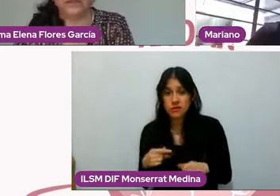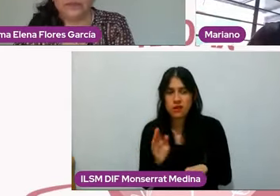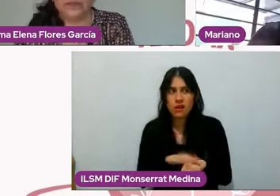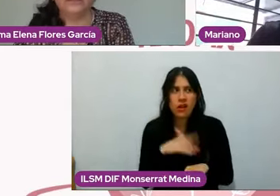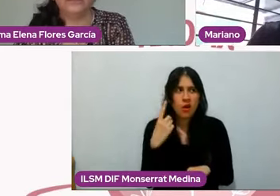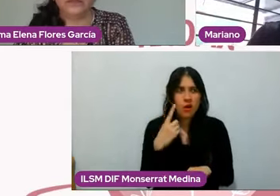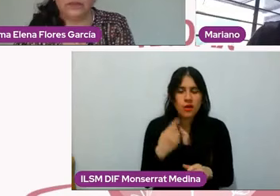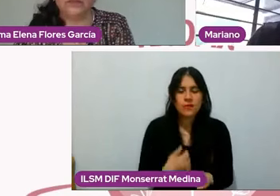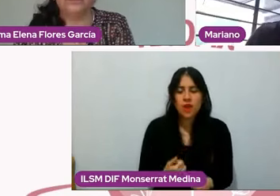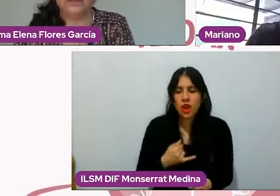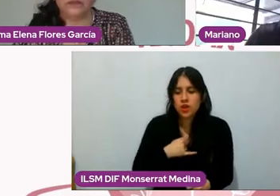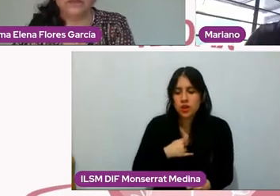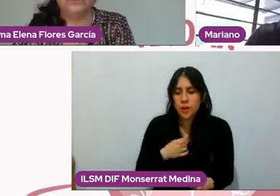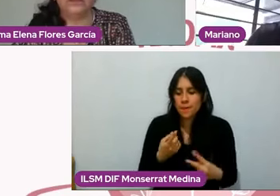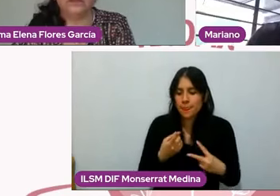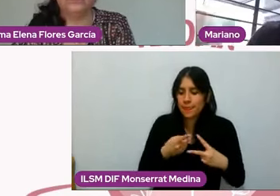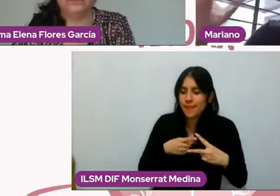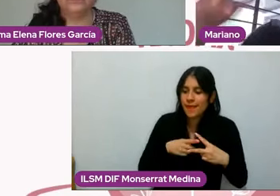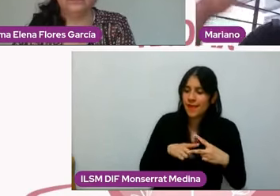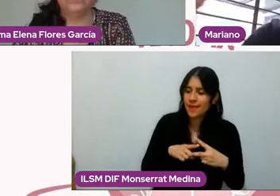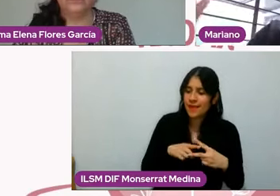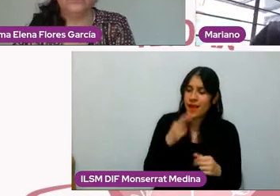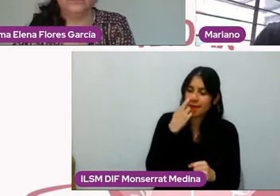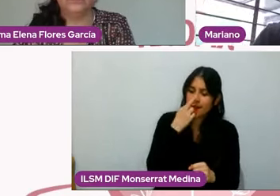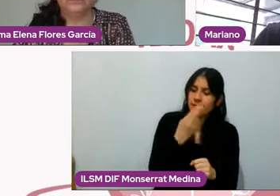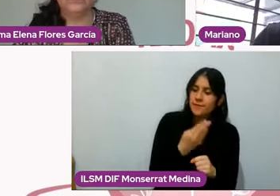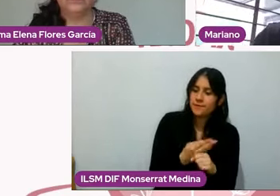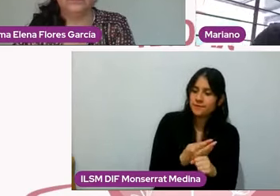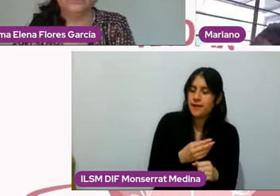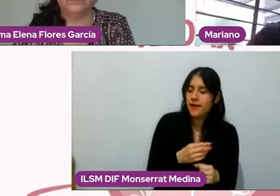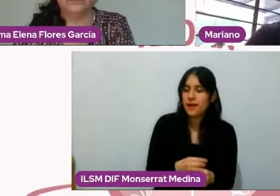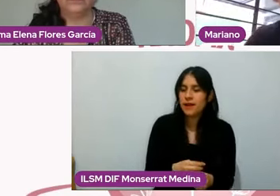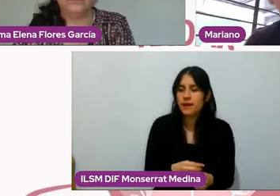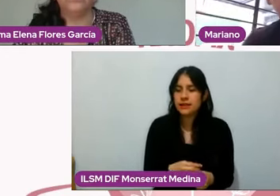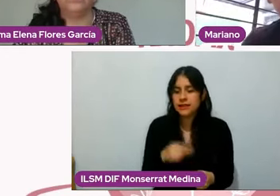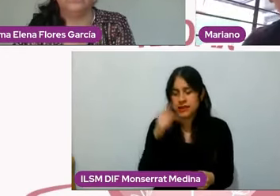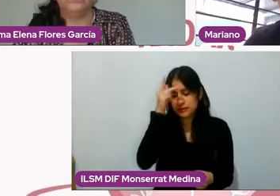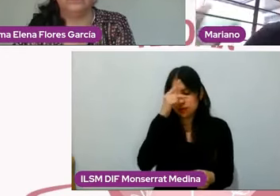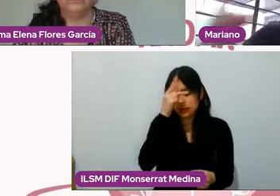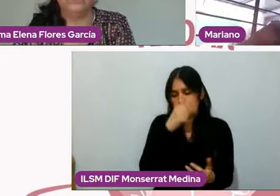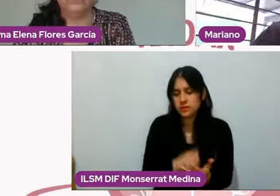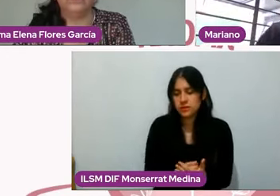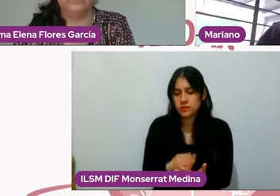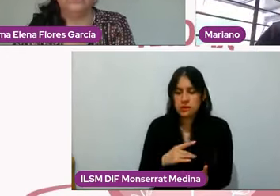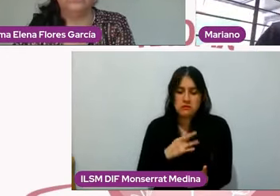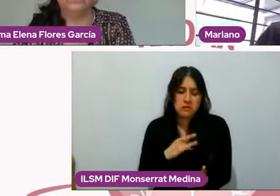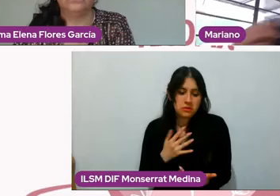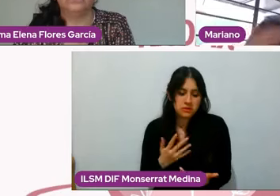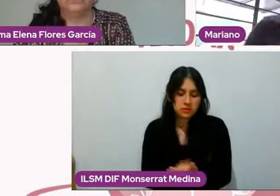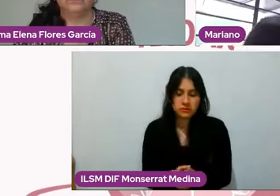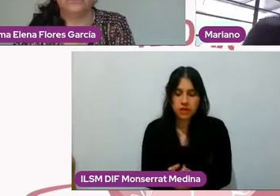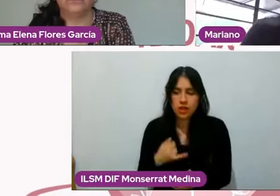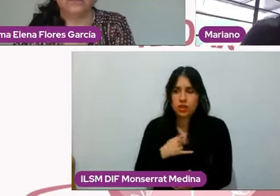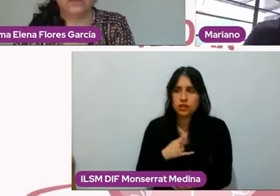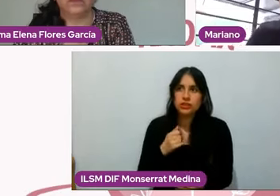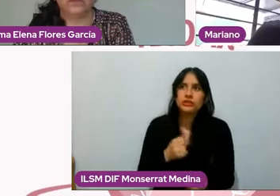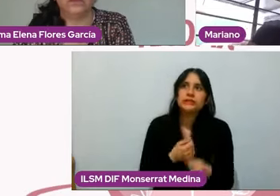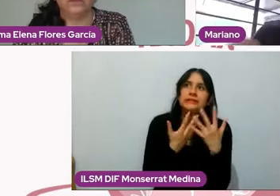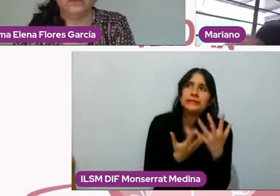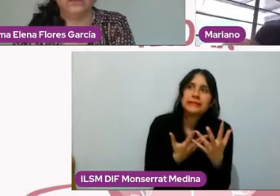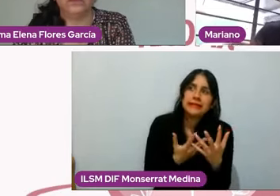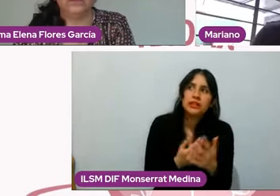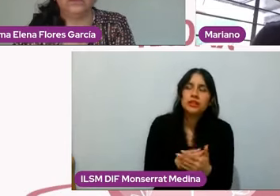desarrollar esta responsabilidad afectiva, muchos aspectos de lo que yo deseo, de lo que yo espero, de lo que yo necesito,